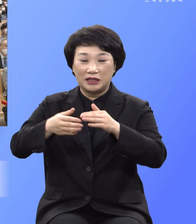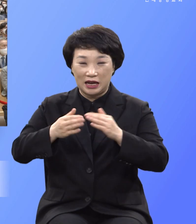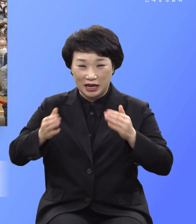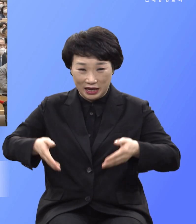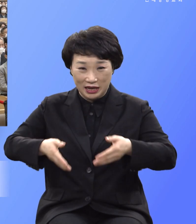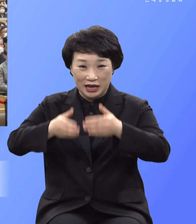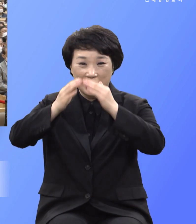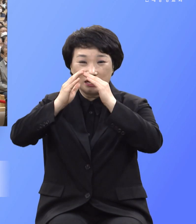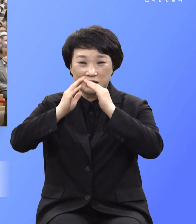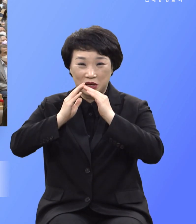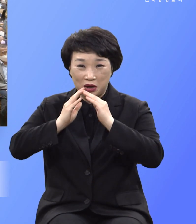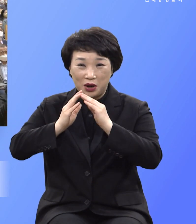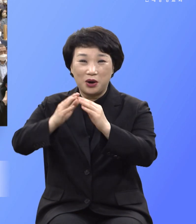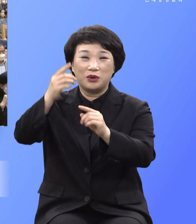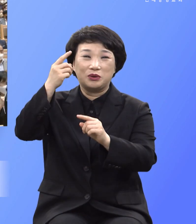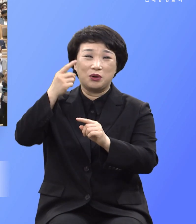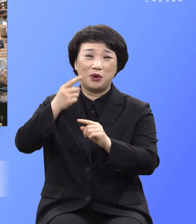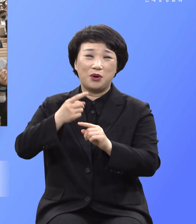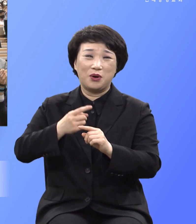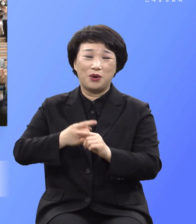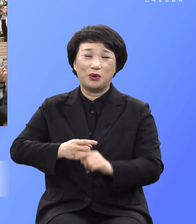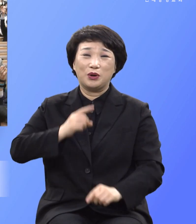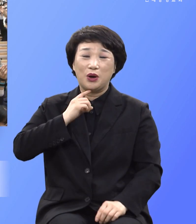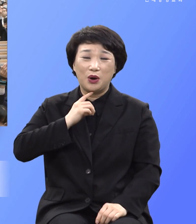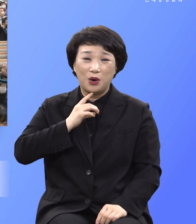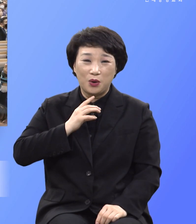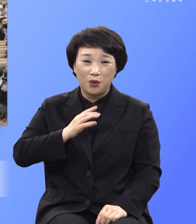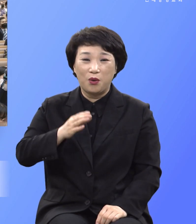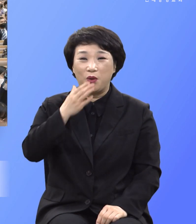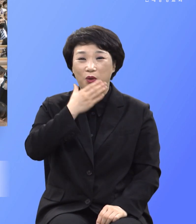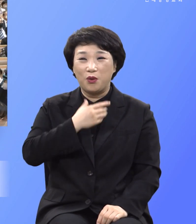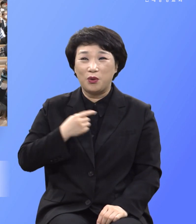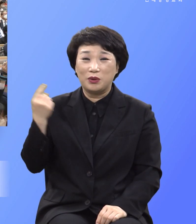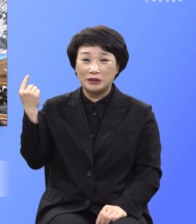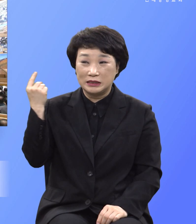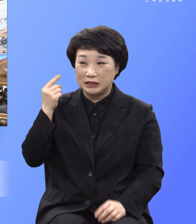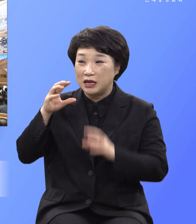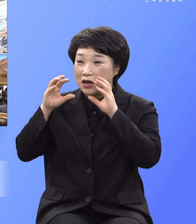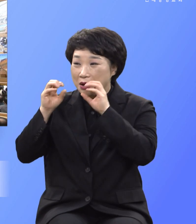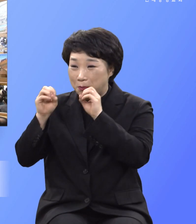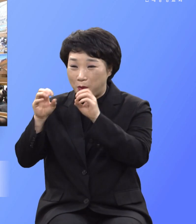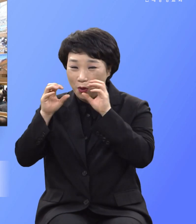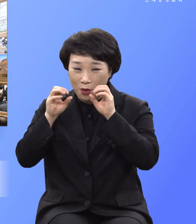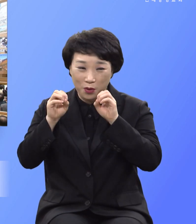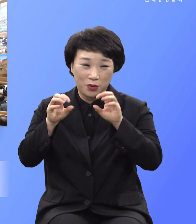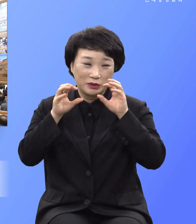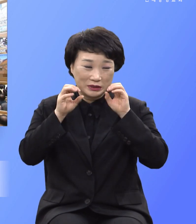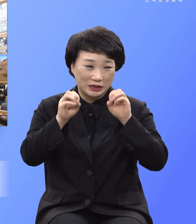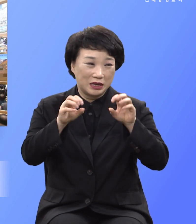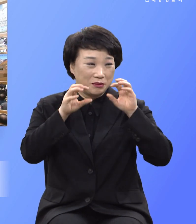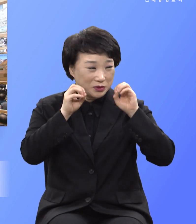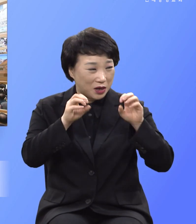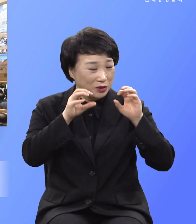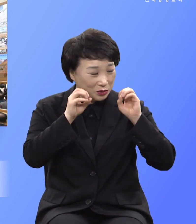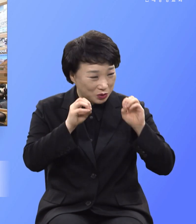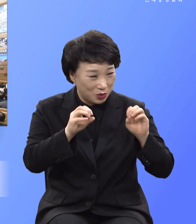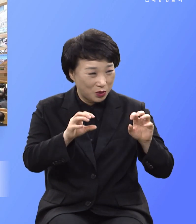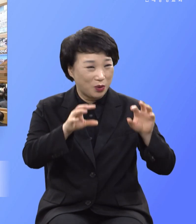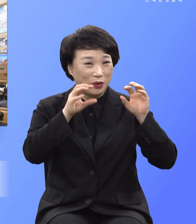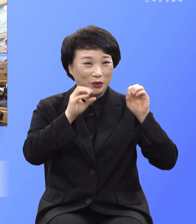개정도해 오직 모든 점도